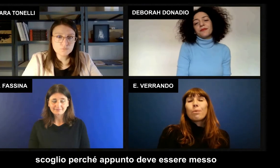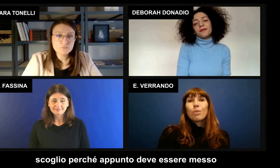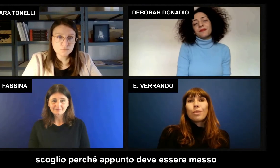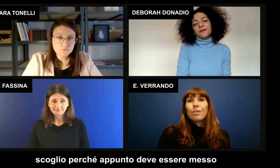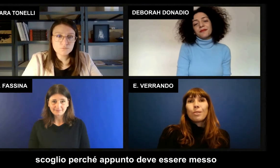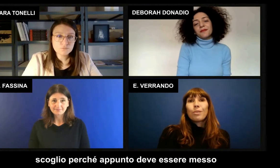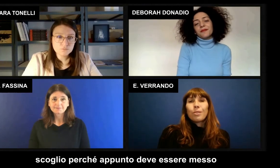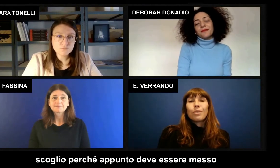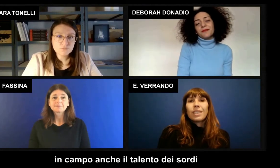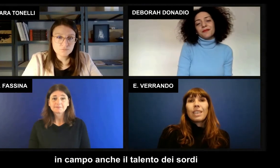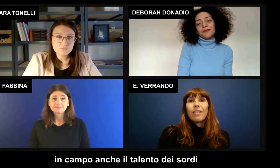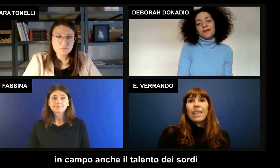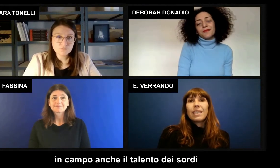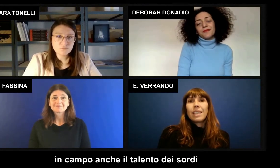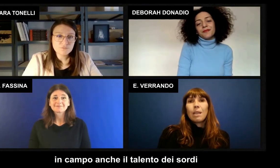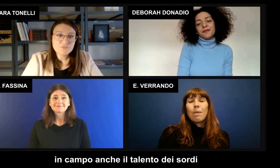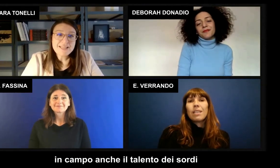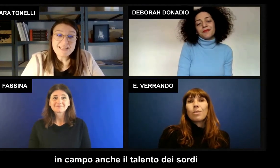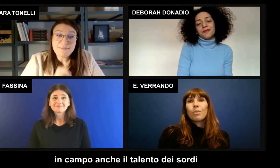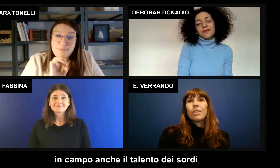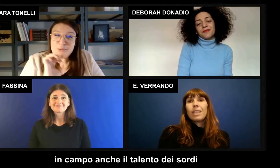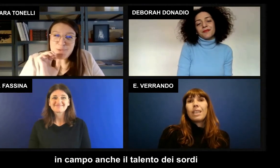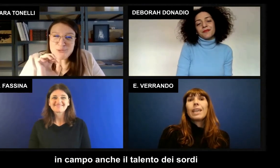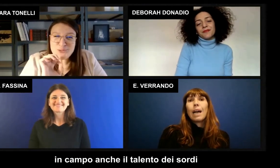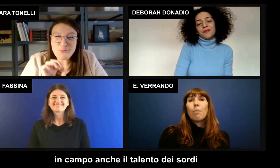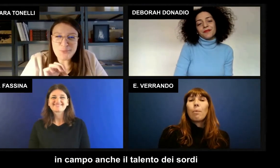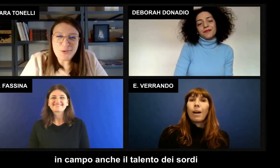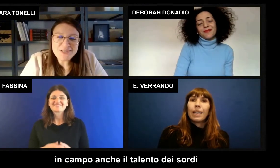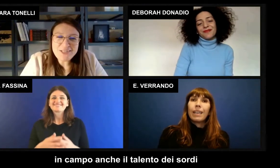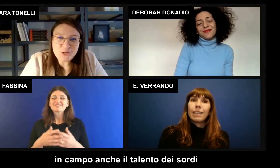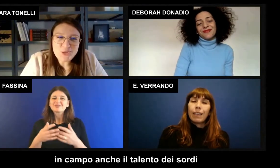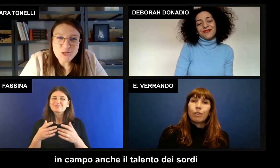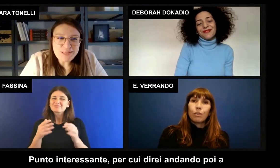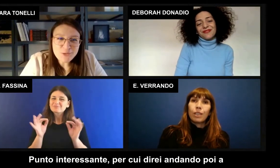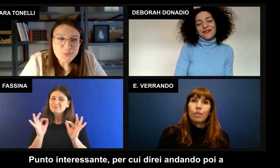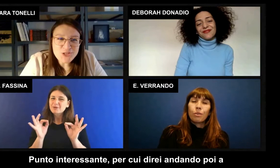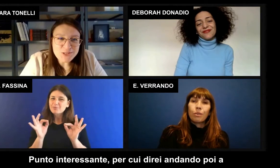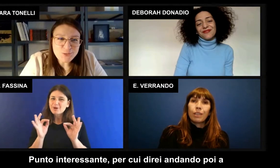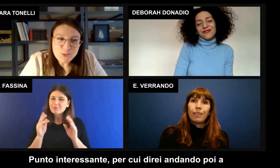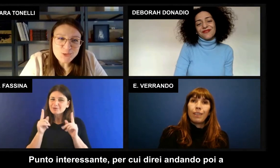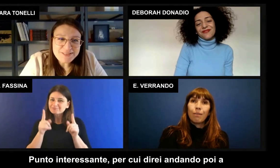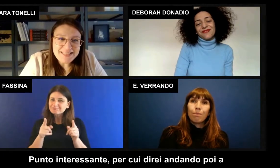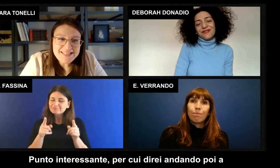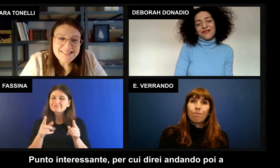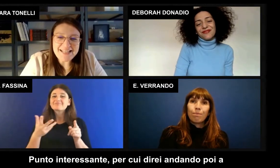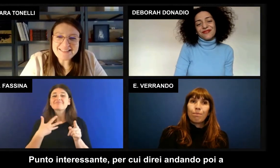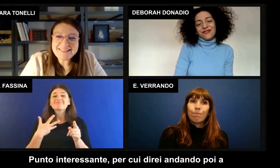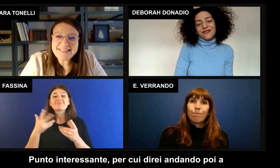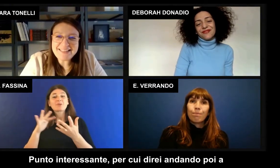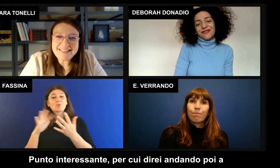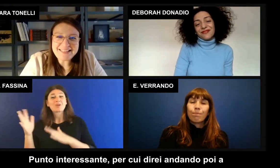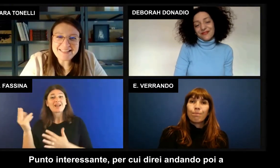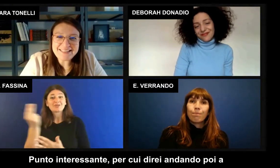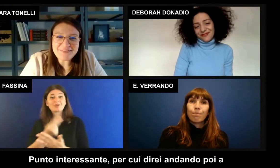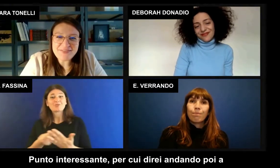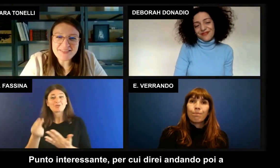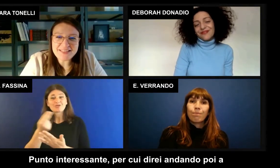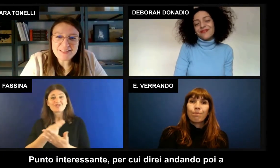appunto deve essere messo in campo anche il talento dei sordi che